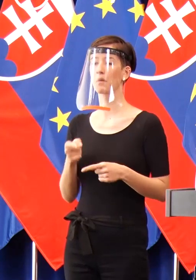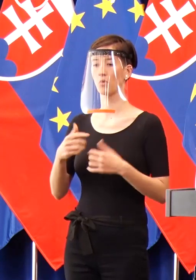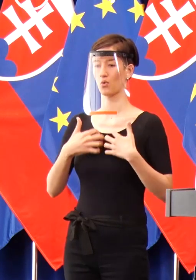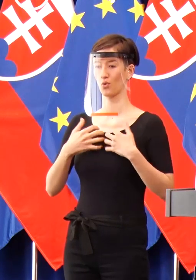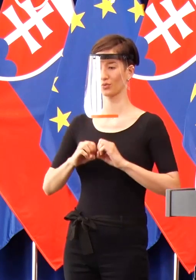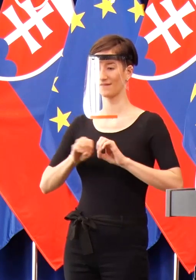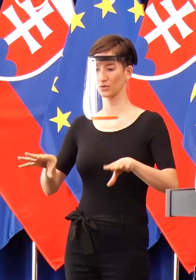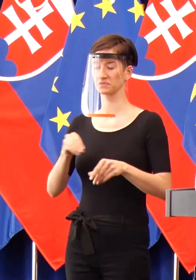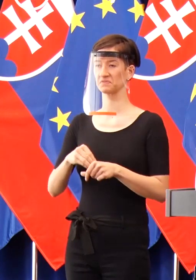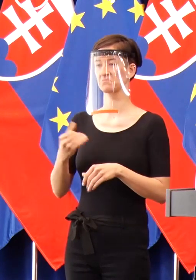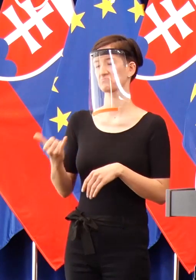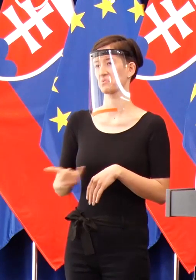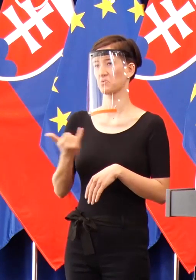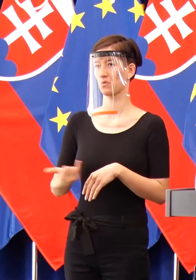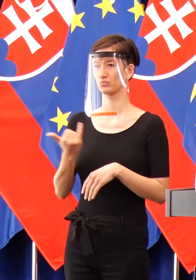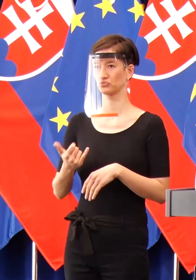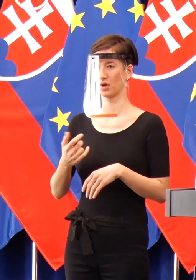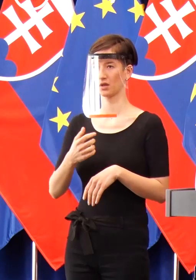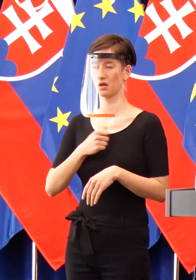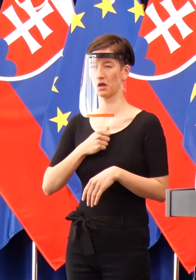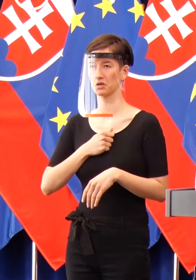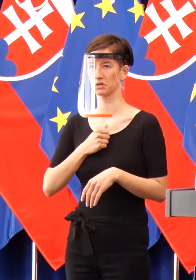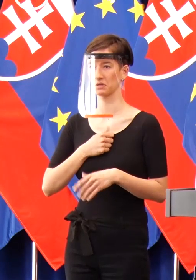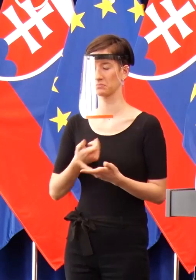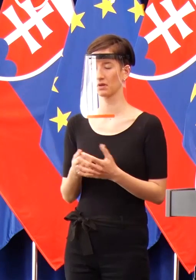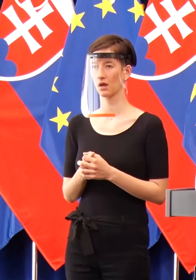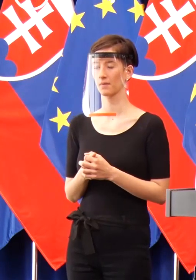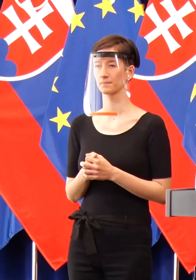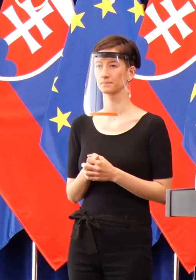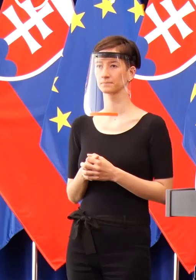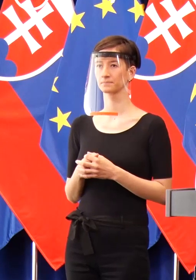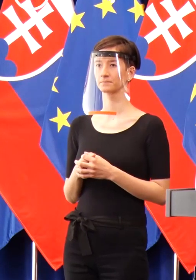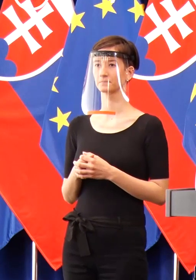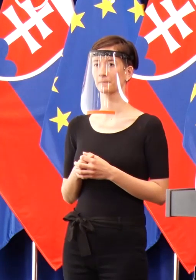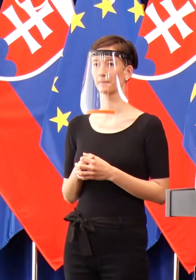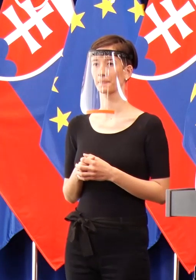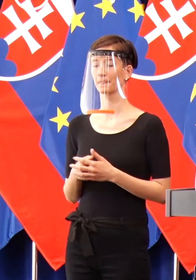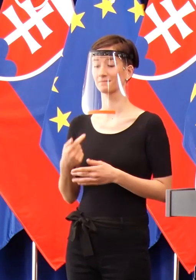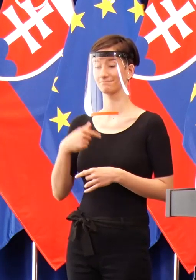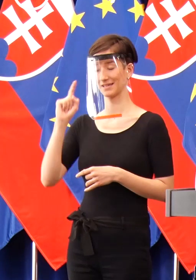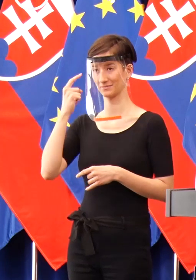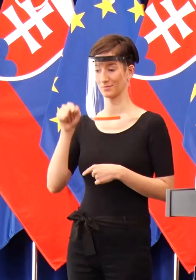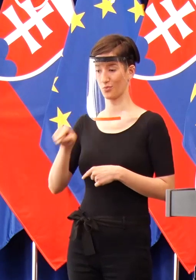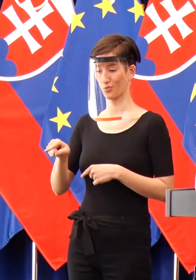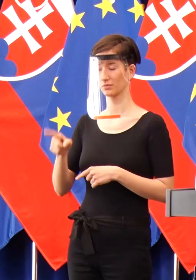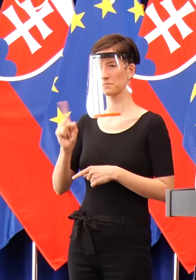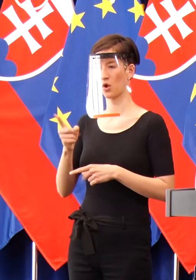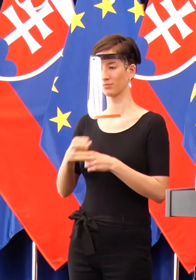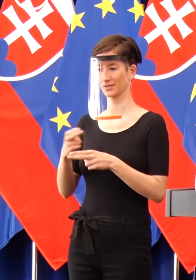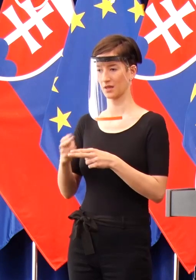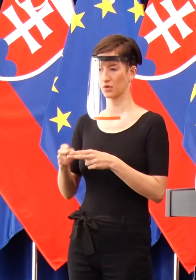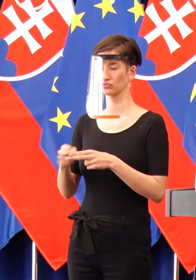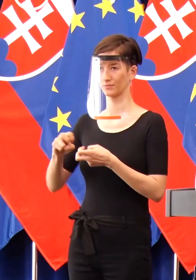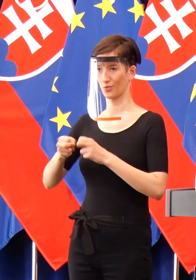kde znevážovali opatrenia, ktoré sú prijaté a miesto toho, aby teda hovorím, že riešili možno problém, miesto toho si robili